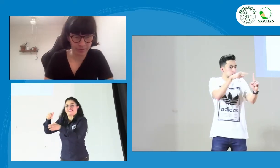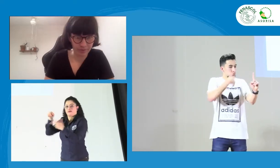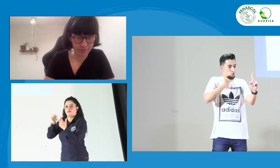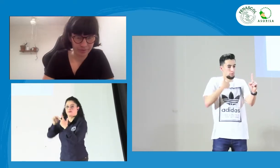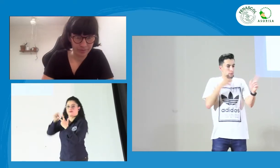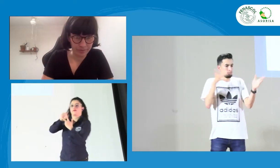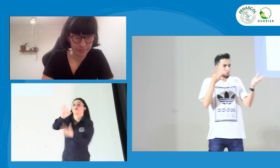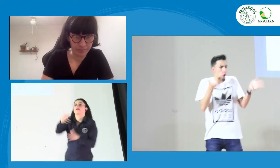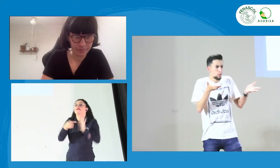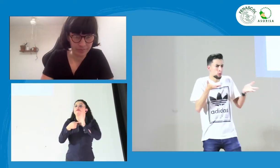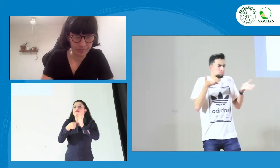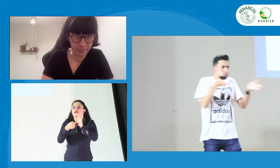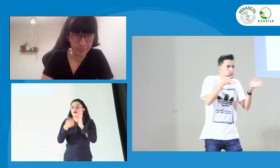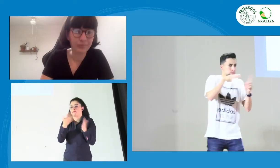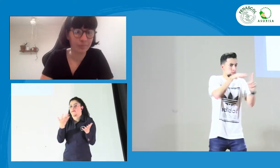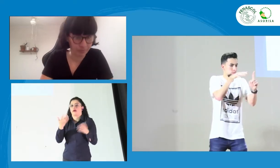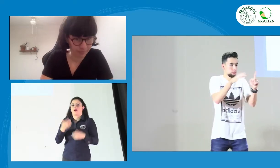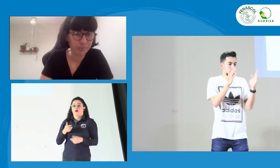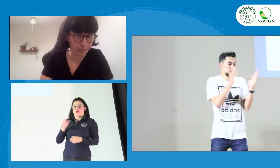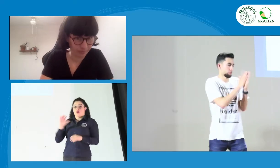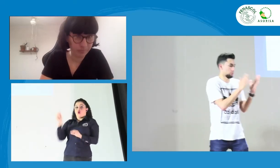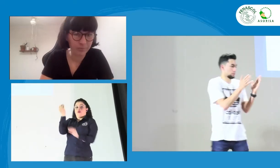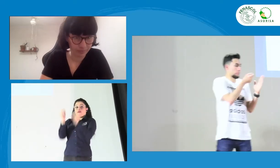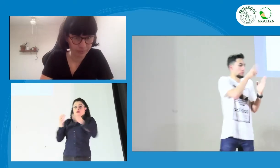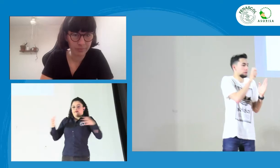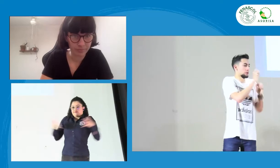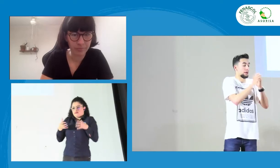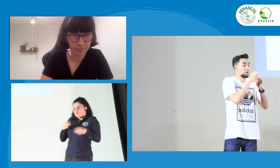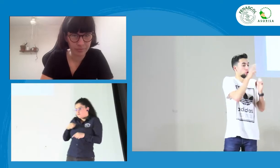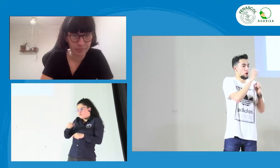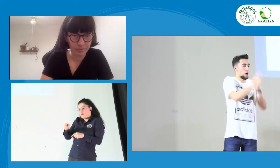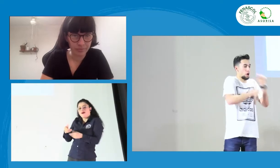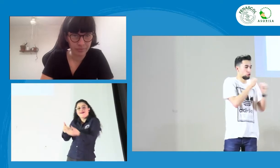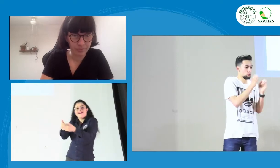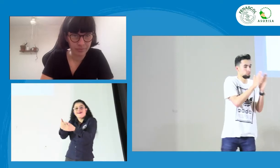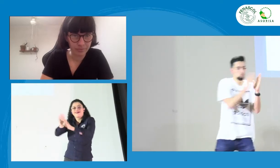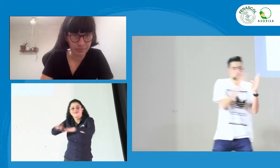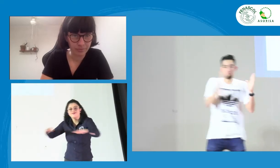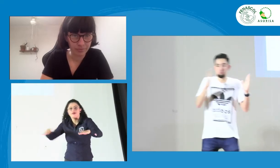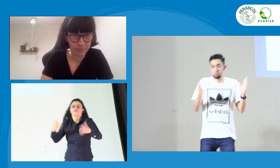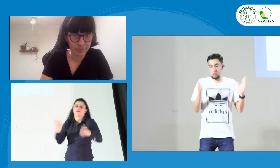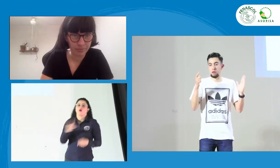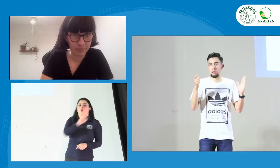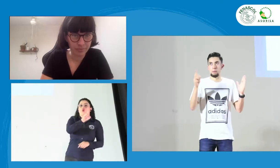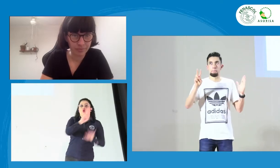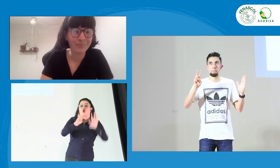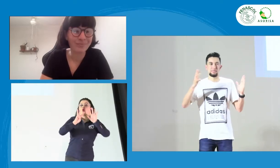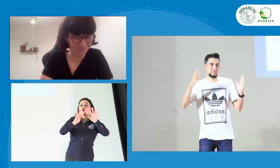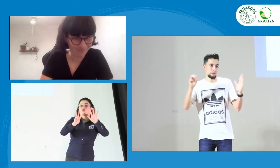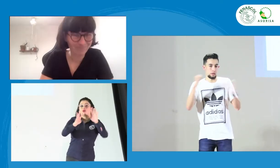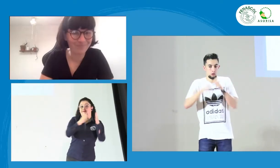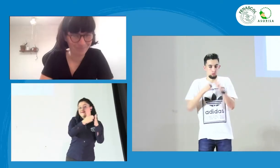ejemplo, nosotros los jóvenes hay un objetivo específico en incidencia de 18 a